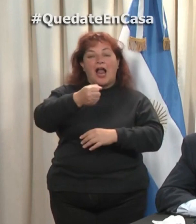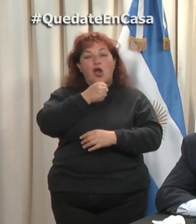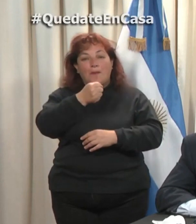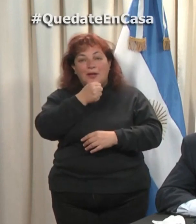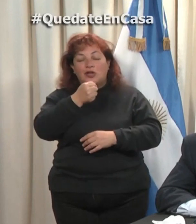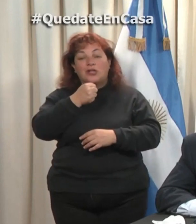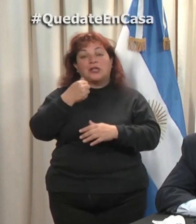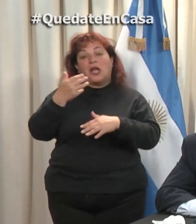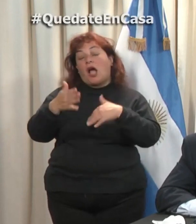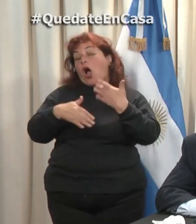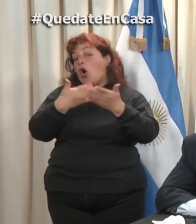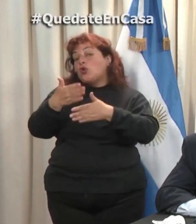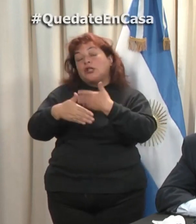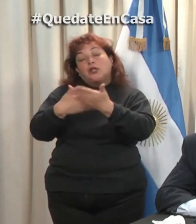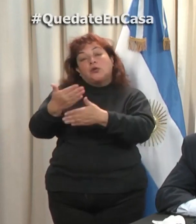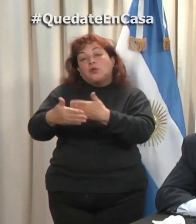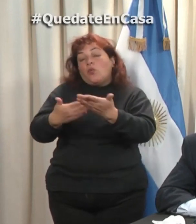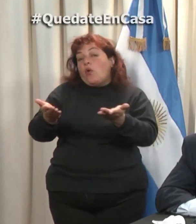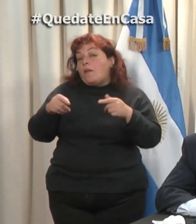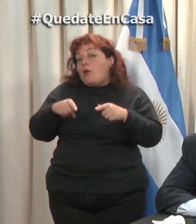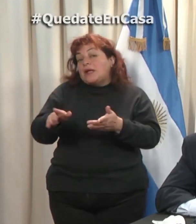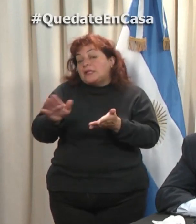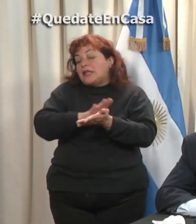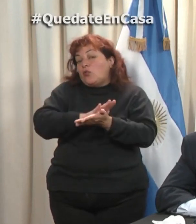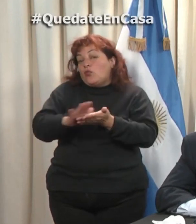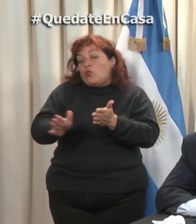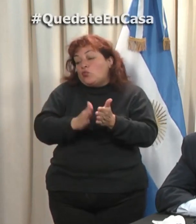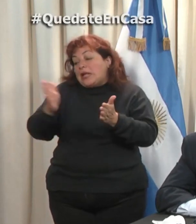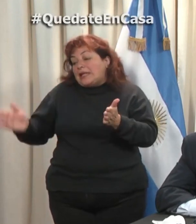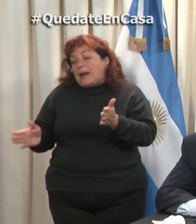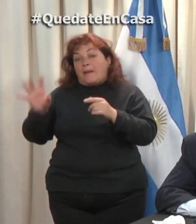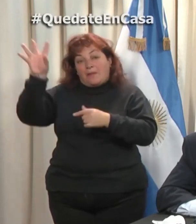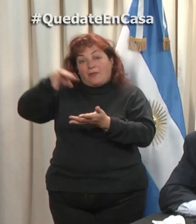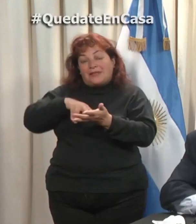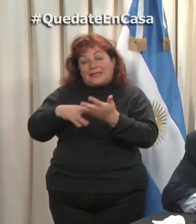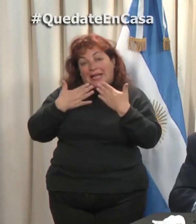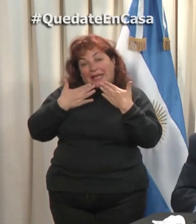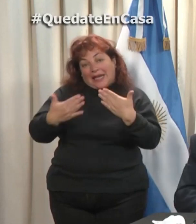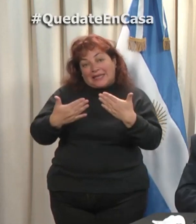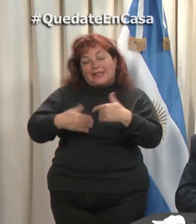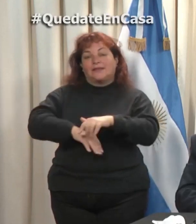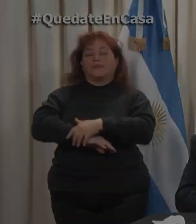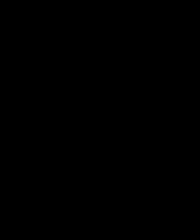y sigamos transitando esta nueva etapa que le toca a nuestra provincia. Muy amable. Gracias.